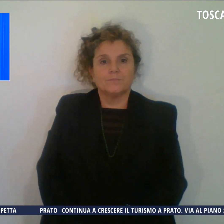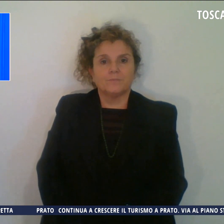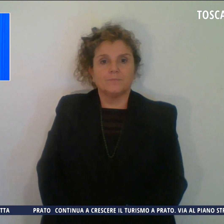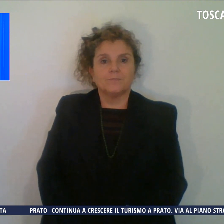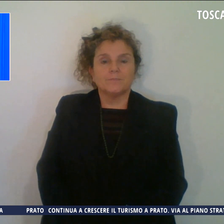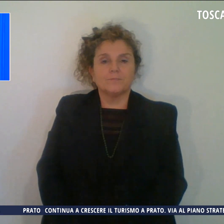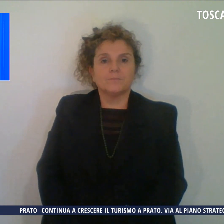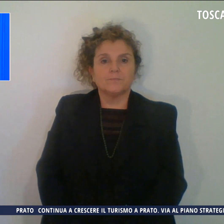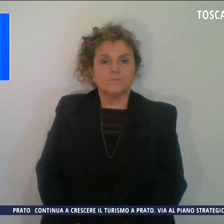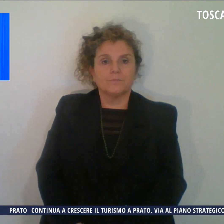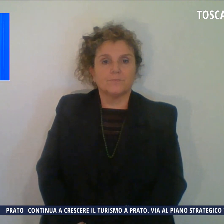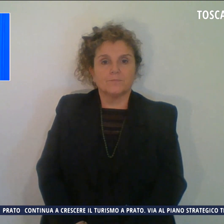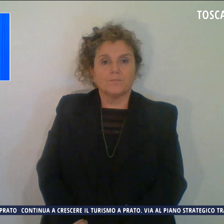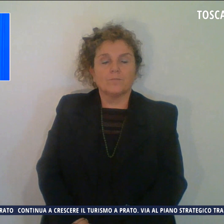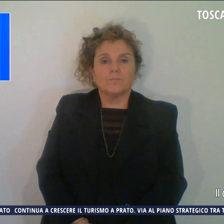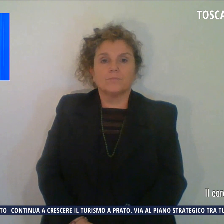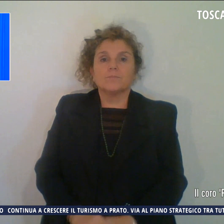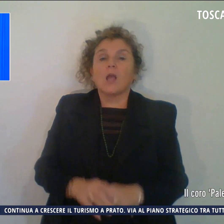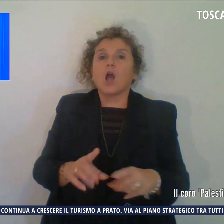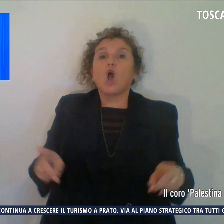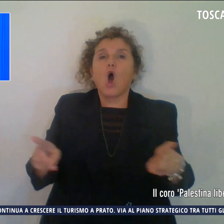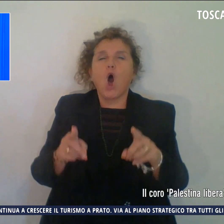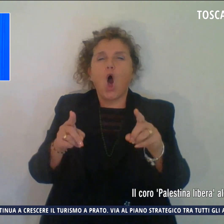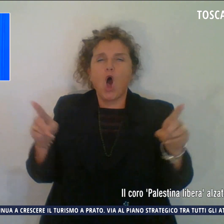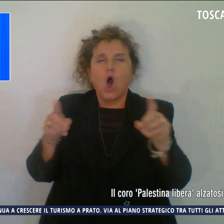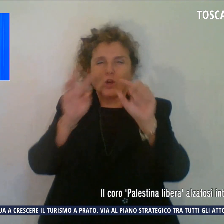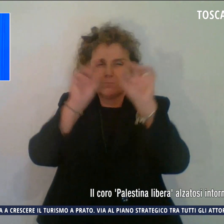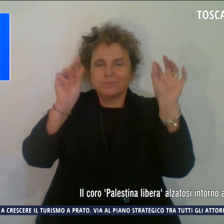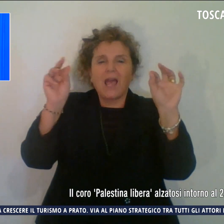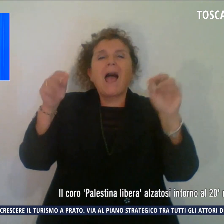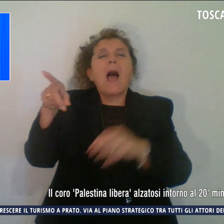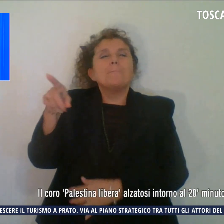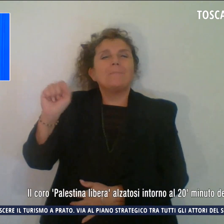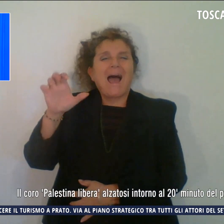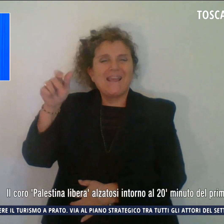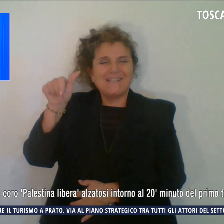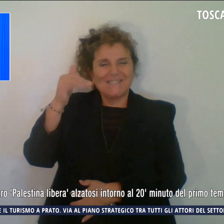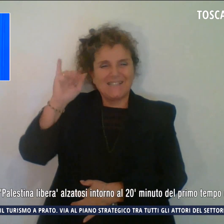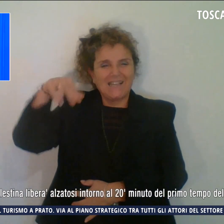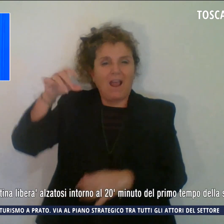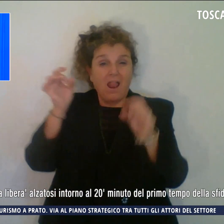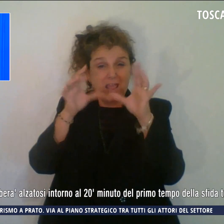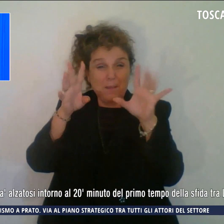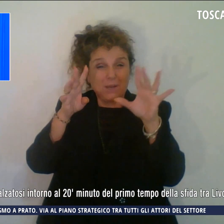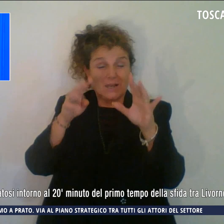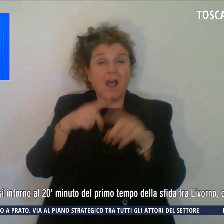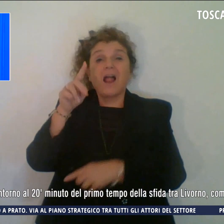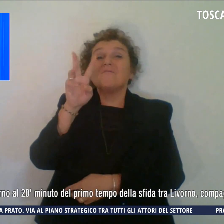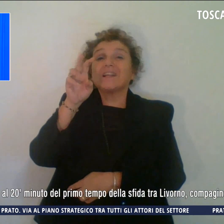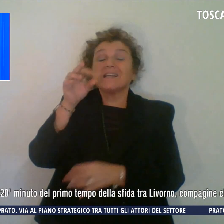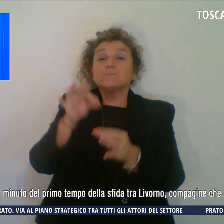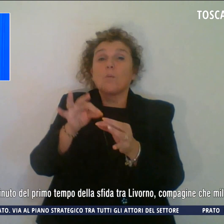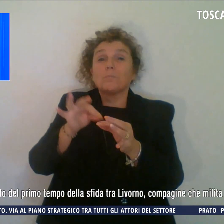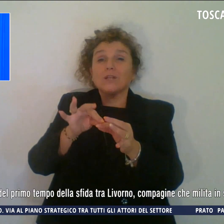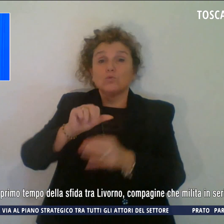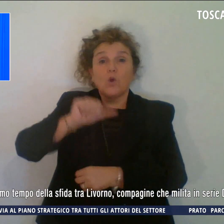Il coro Palestina Libera, alzato su intorno al ventesimo minuto del primo tempo della